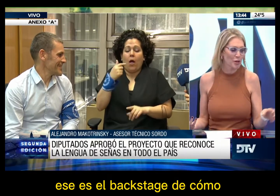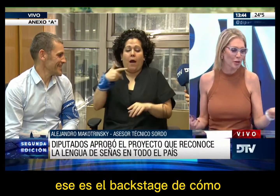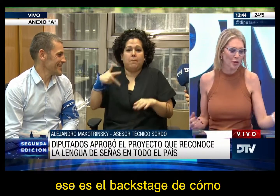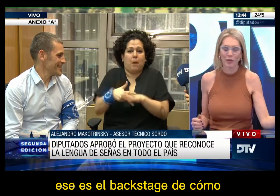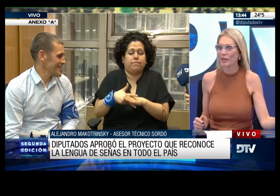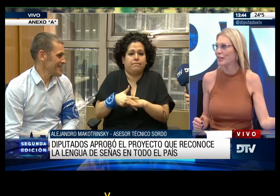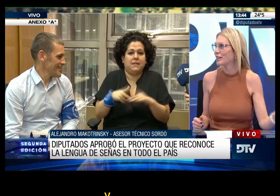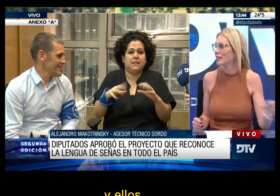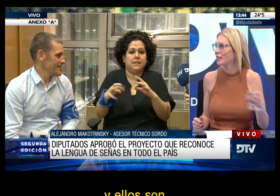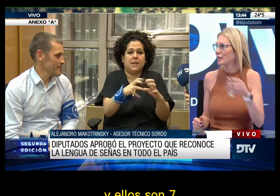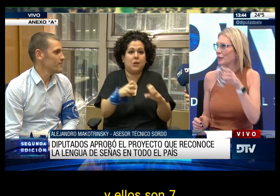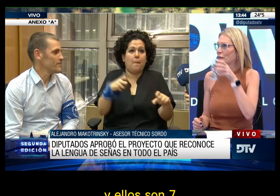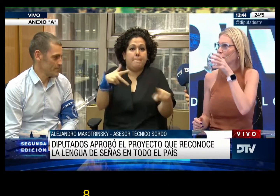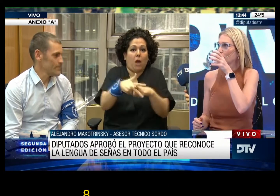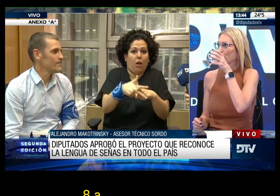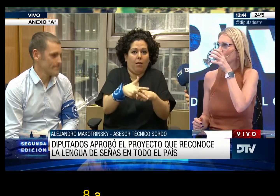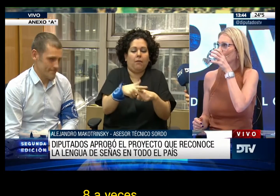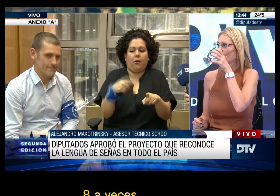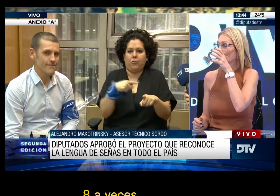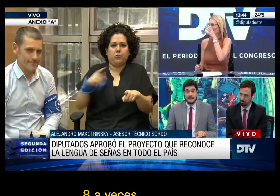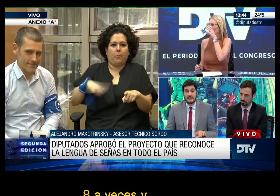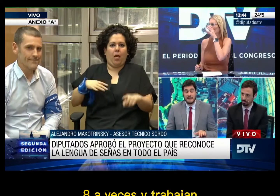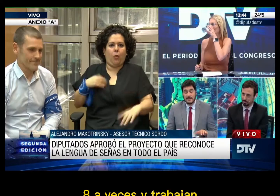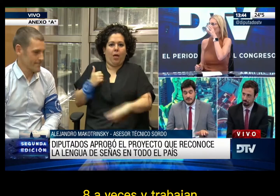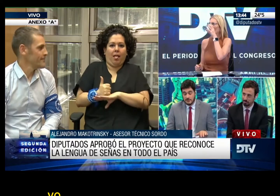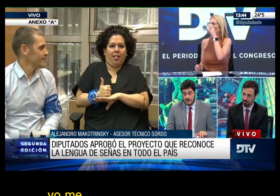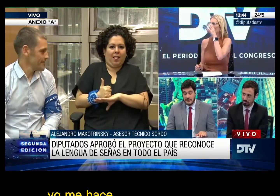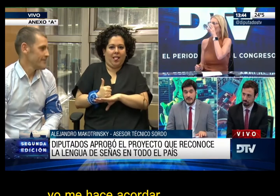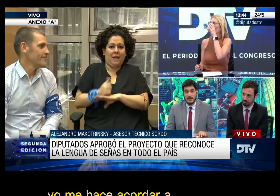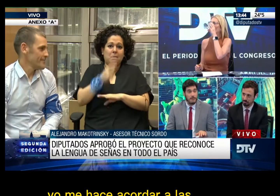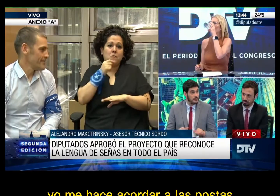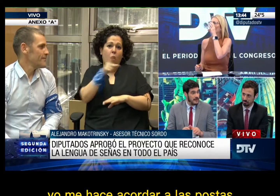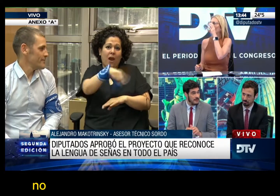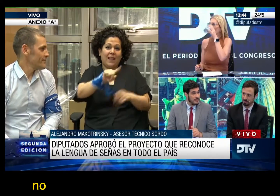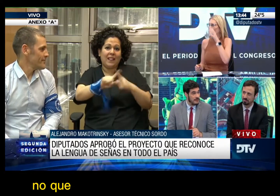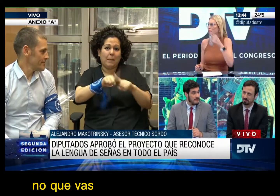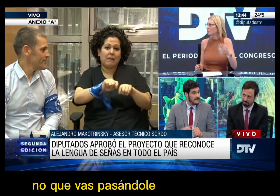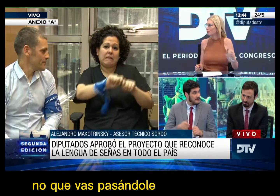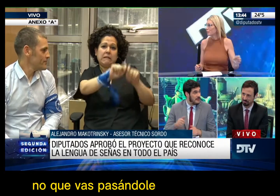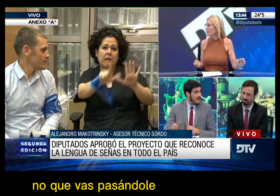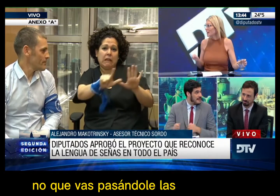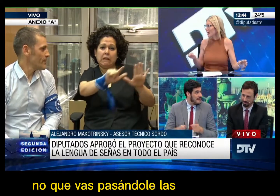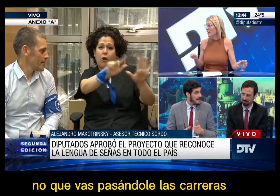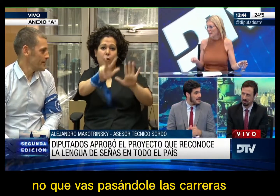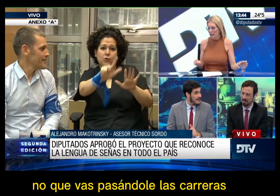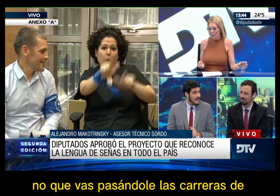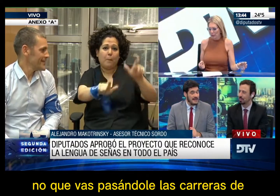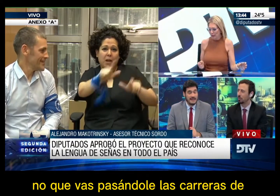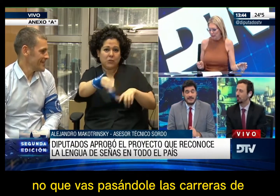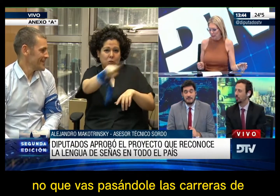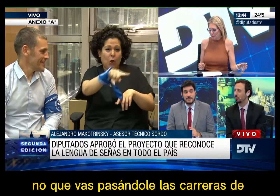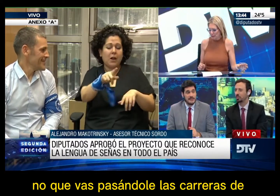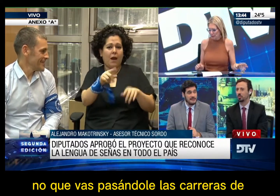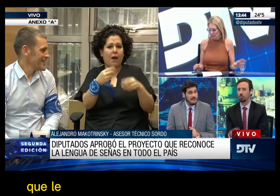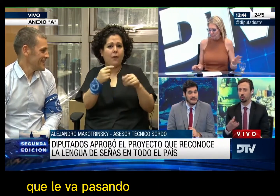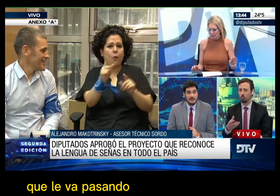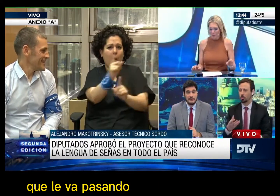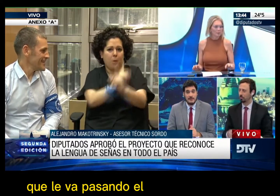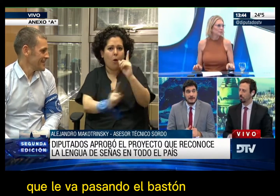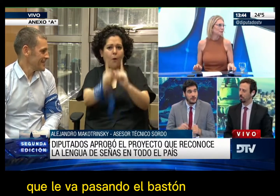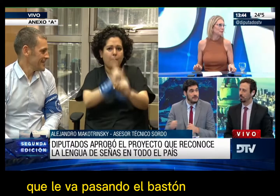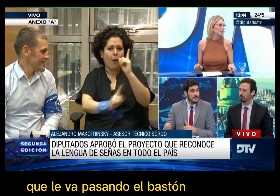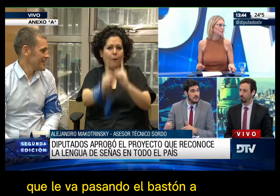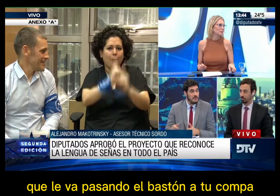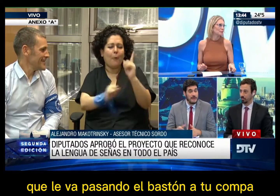trabajamos nosotros. Y ellos son siete, ocho a veces, y trabajan, yo me voy a acordar las postas, ¿no? Que vas pasándole... Las carreras de Las carreras de postas vas